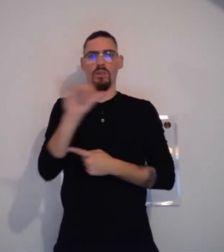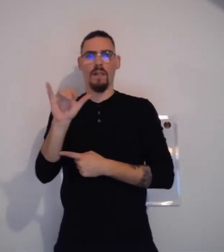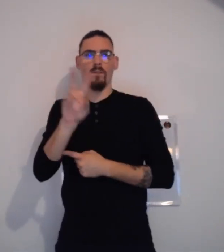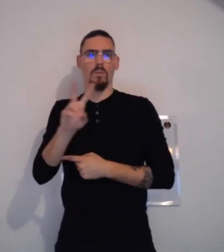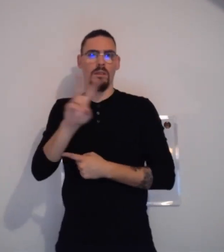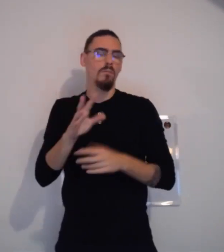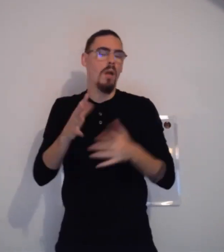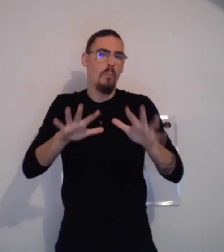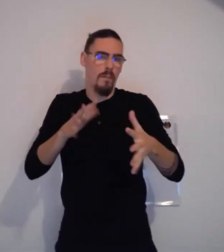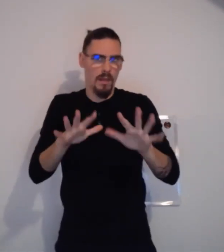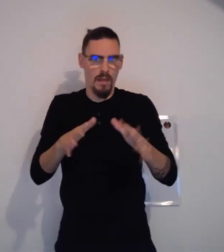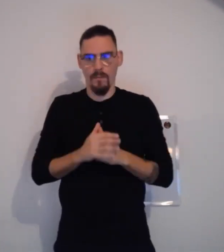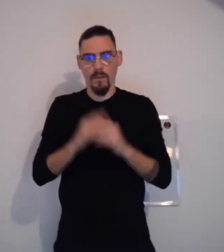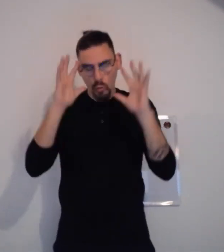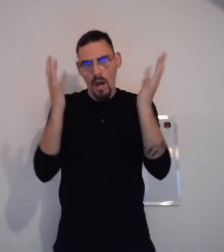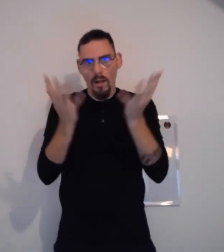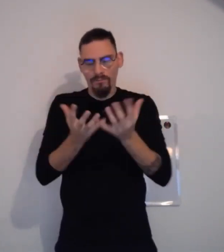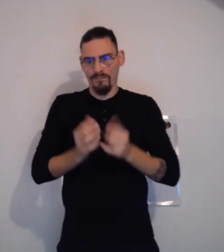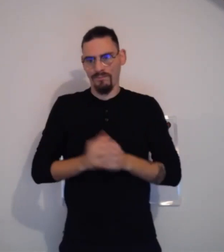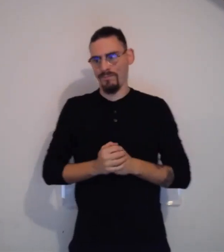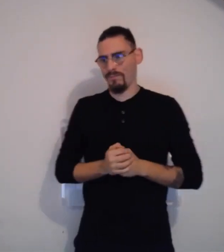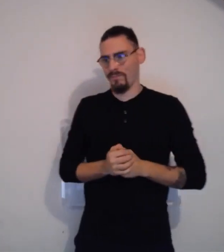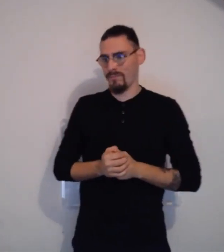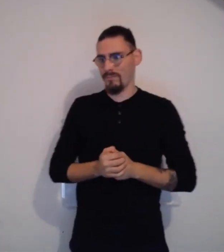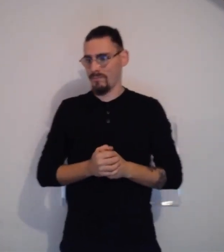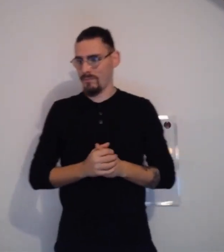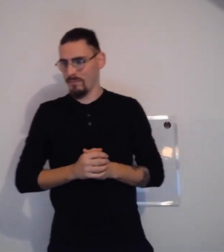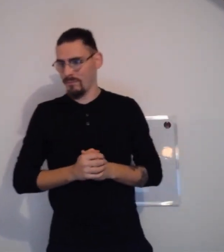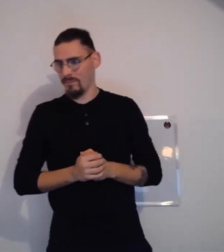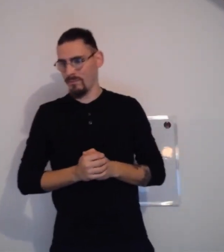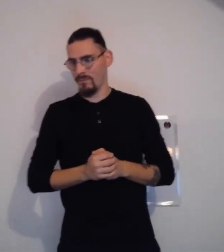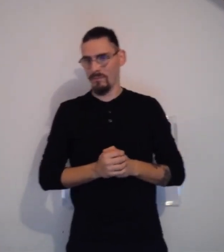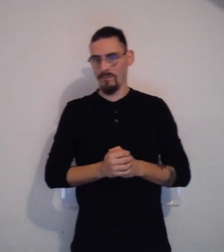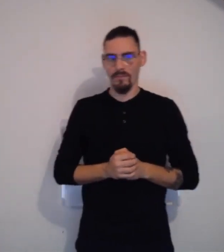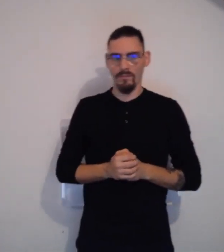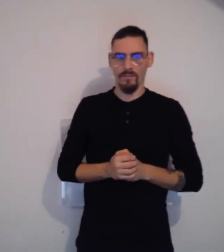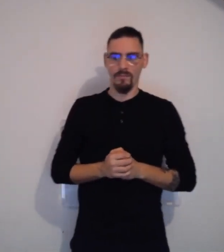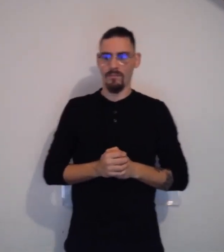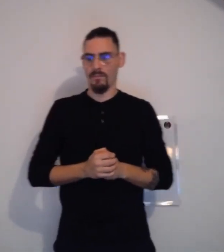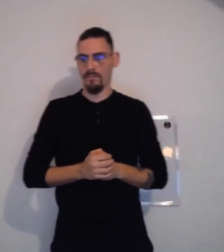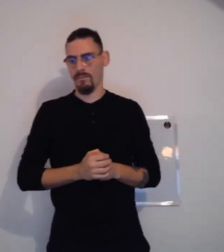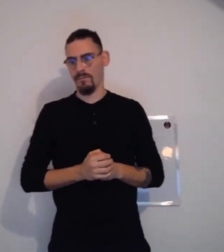semaines complètes du lundi au vendredi, en général, pour justement vous apprendre la langue des signes.